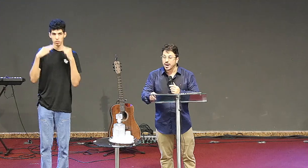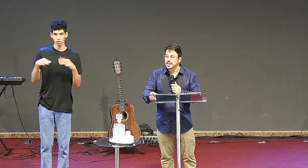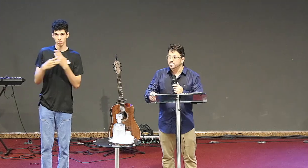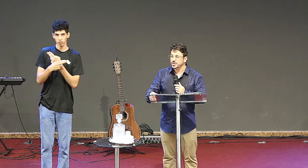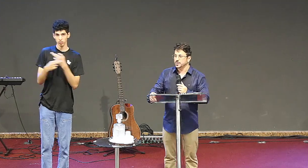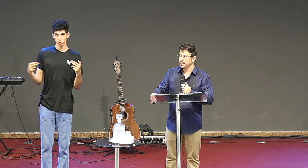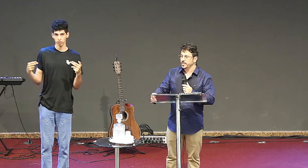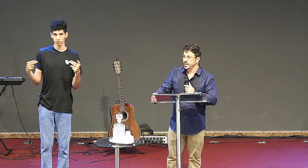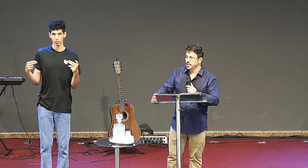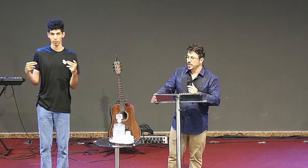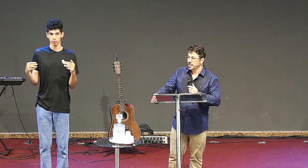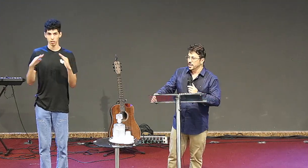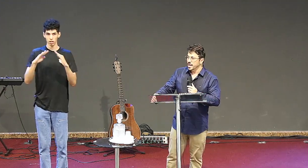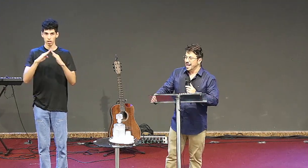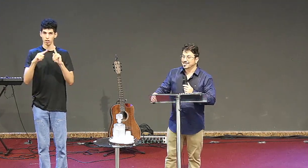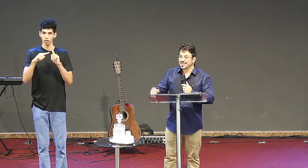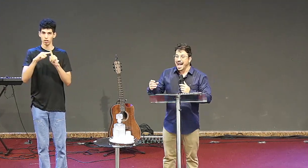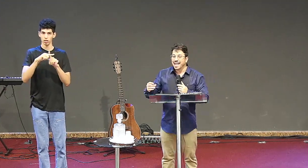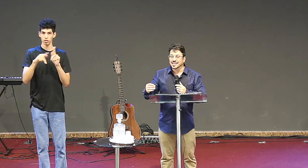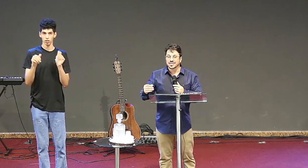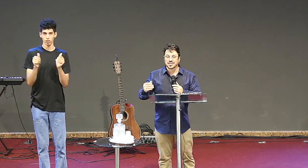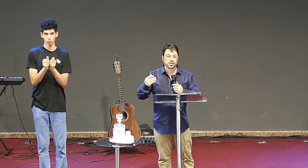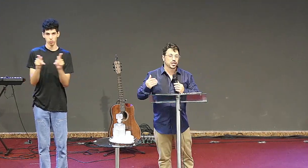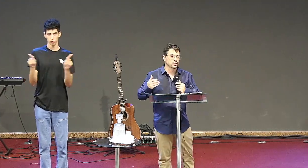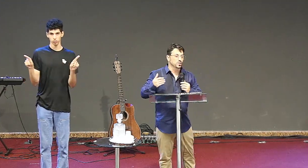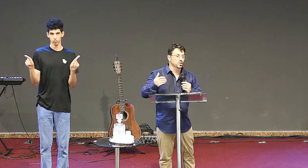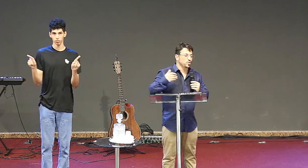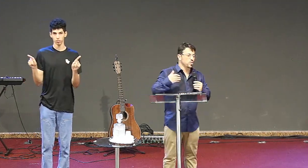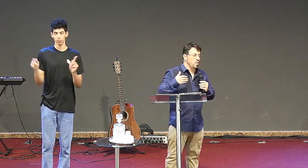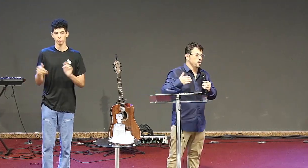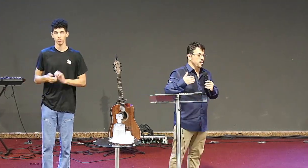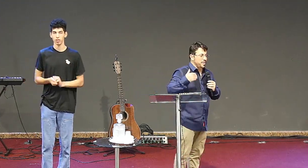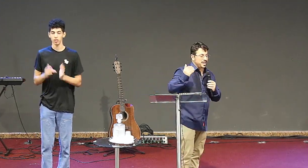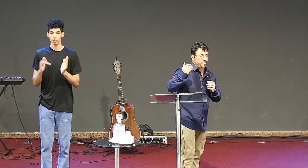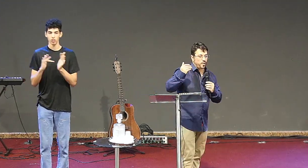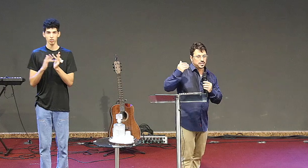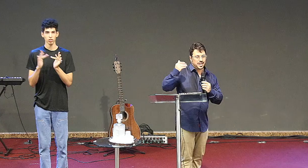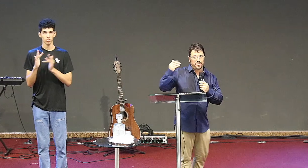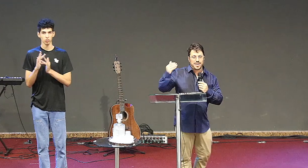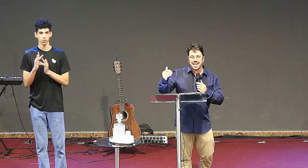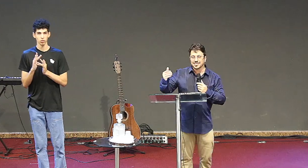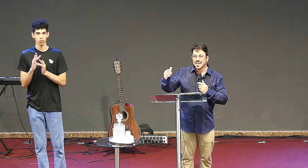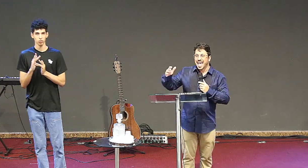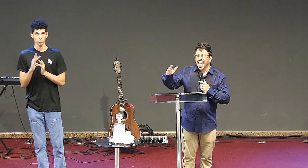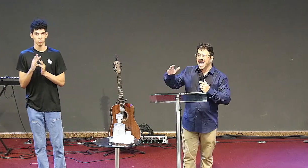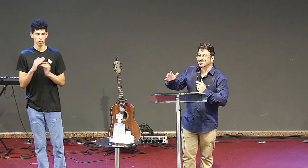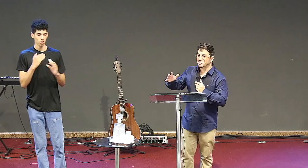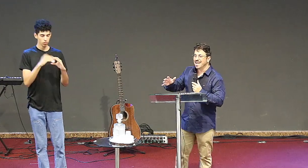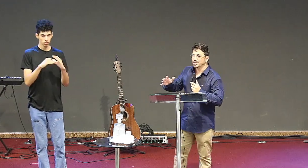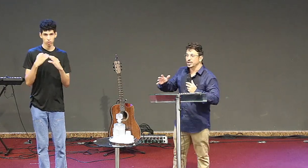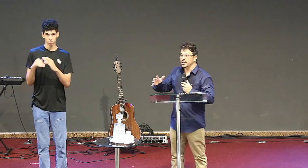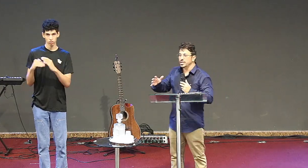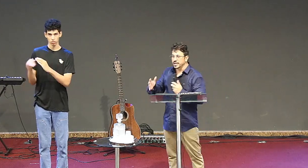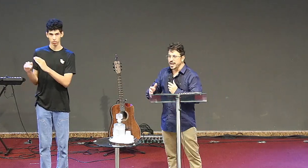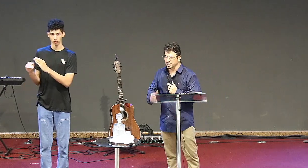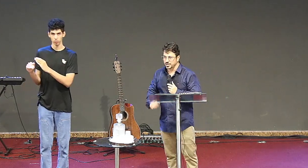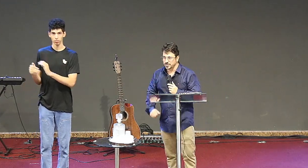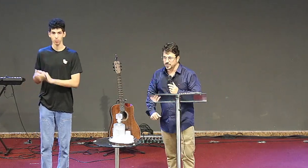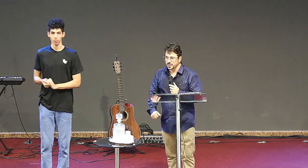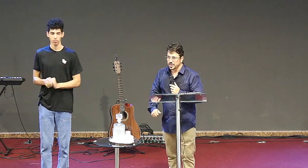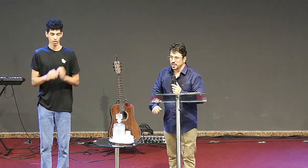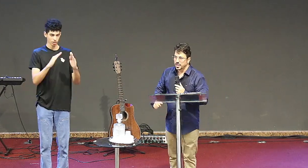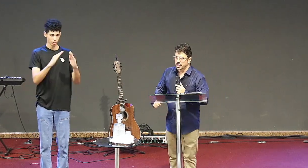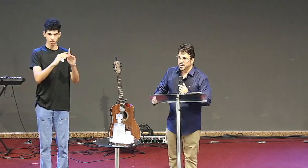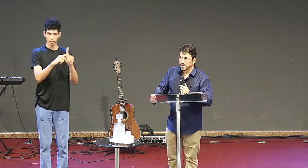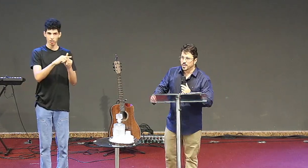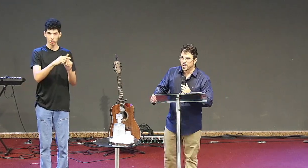Apocalipse. As cartas que Jesus ditou para que fossem enviadas às sete igrejas.